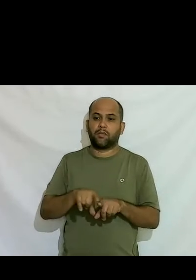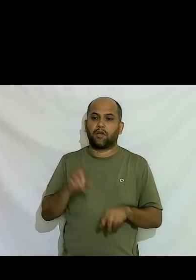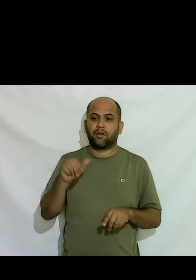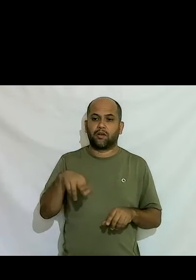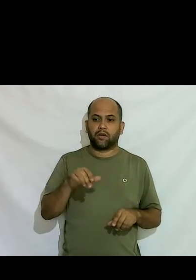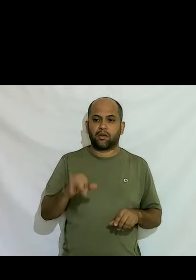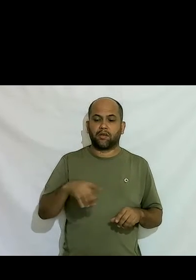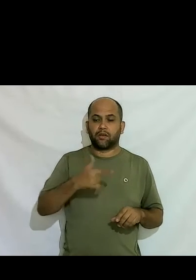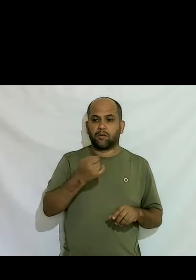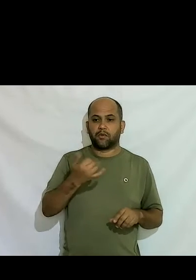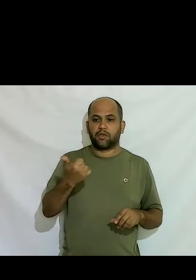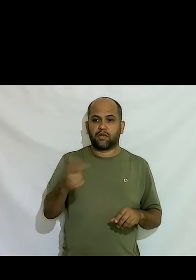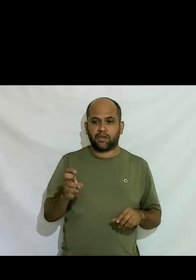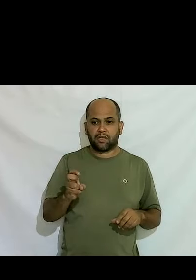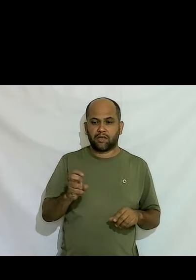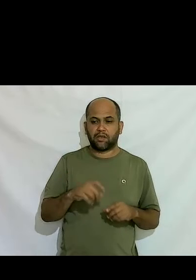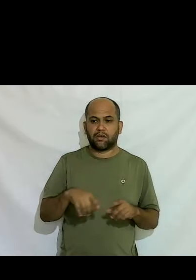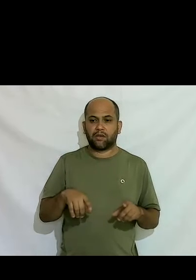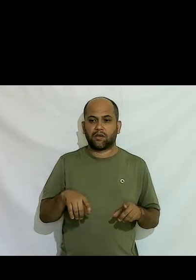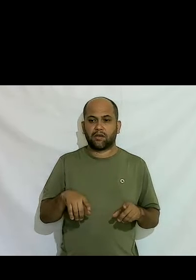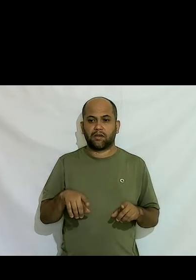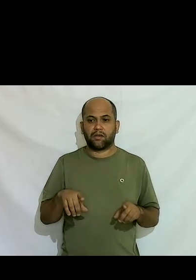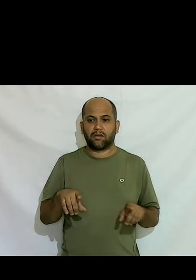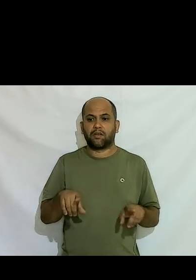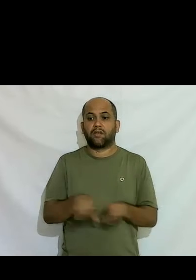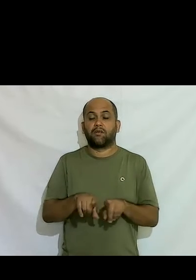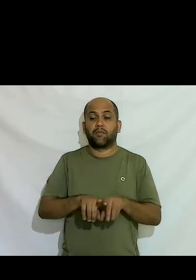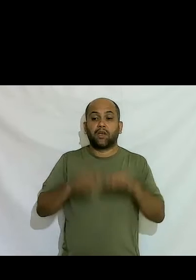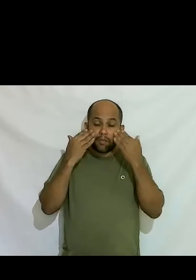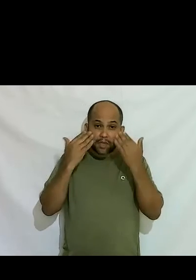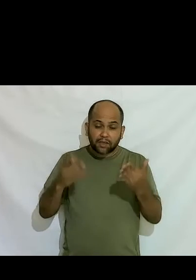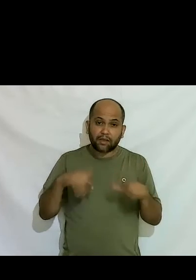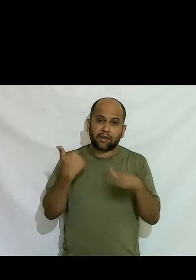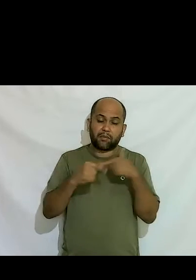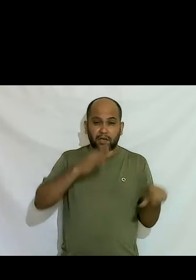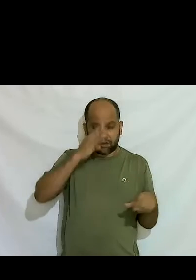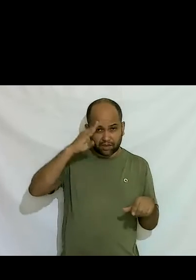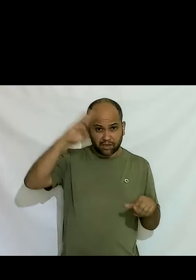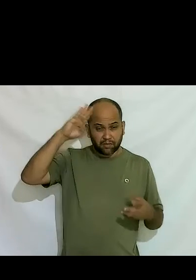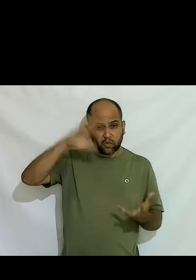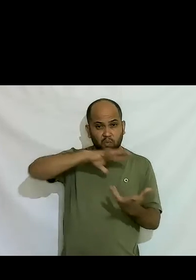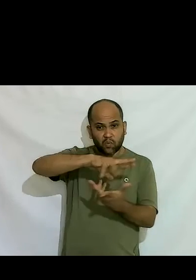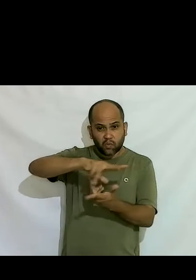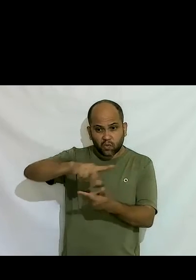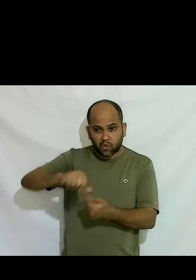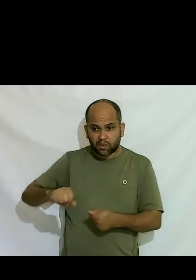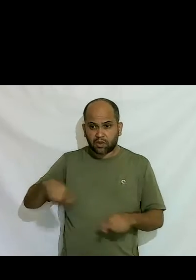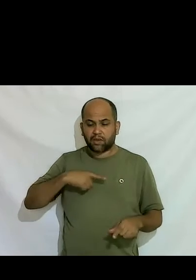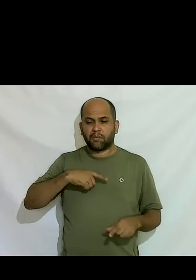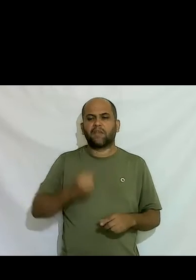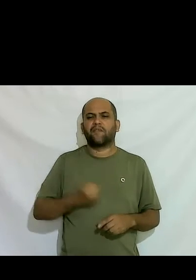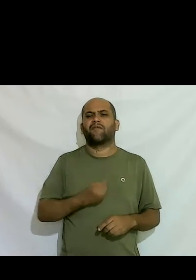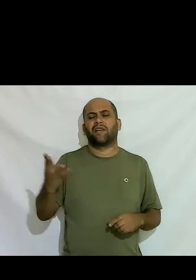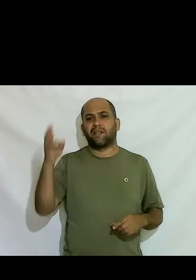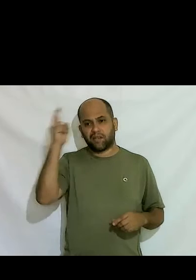em 2015 é tenho apresentado trabalhos acadêmicos pelo mundo inteiro também contando essa história né